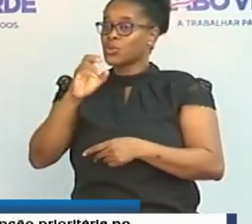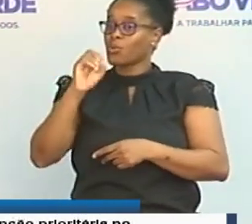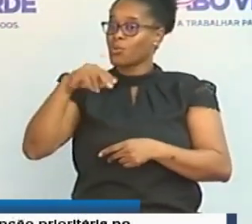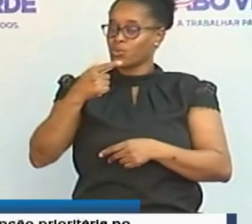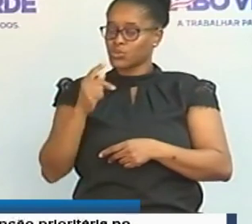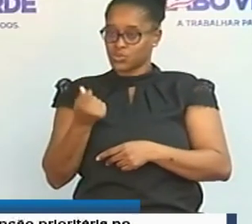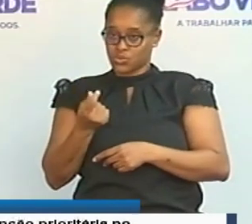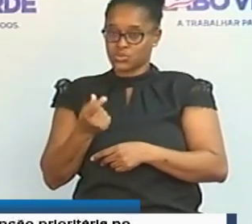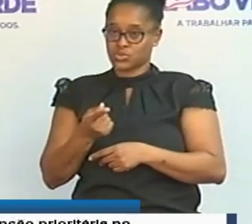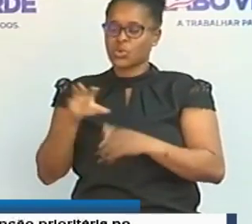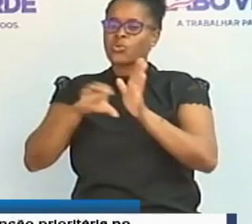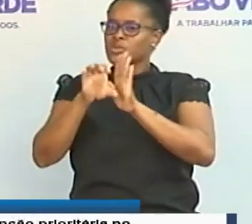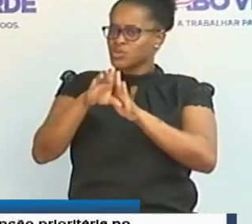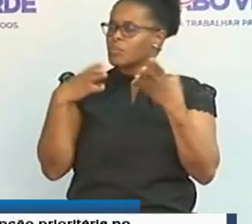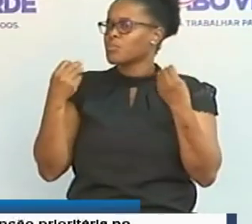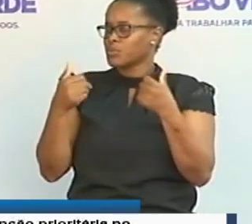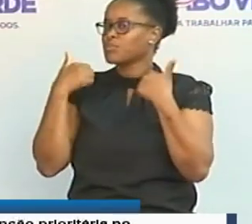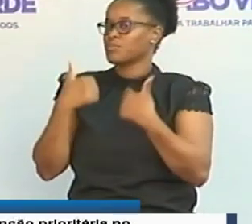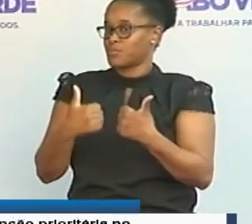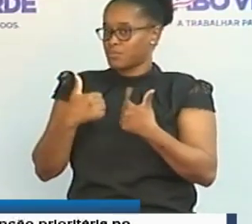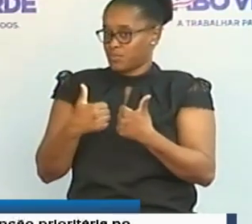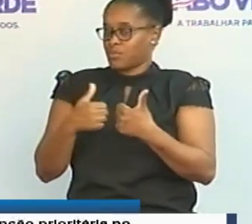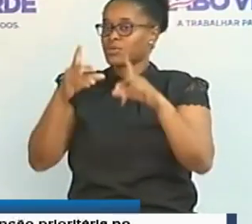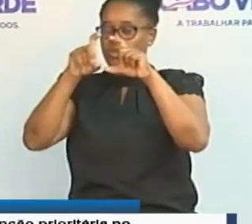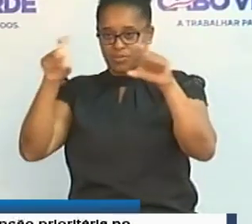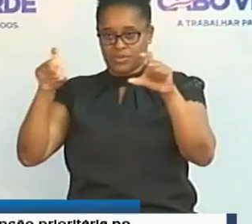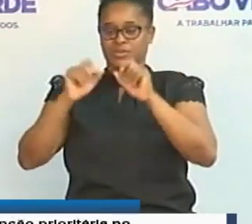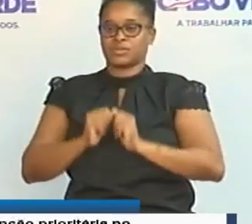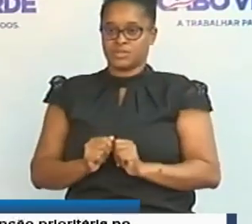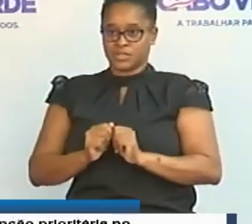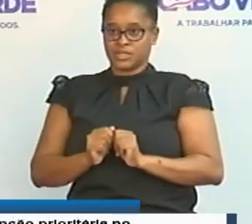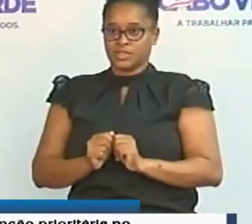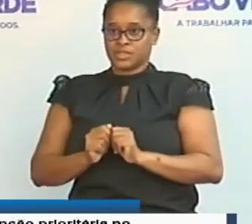contos em condições muito favoráveis para as empresas.